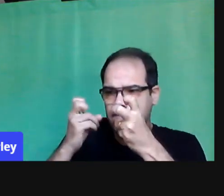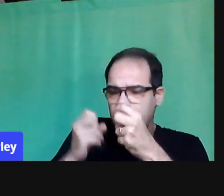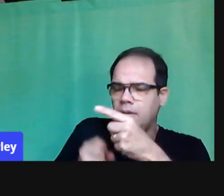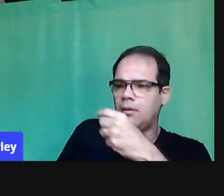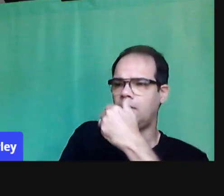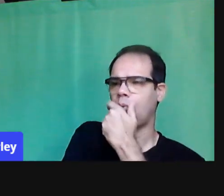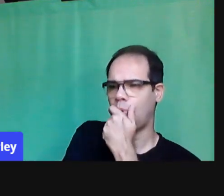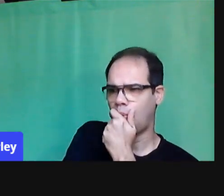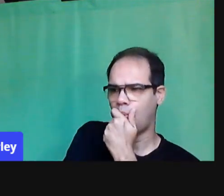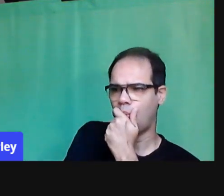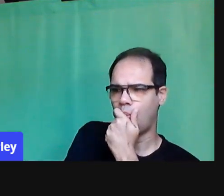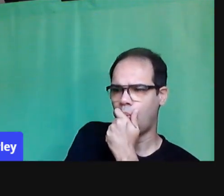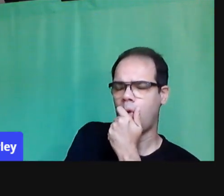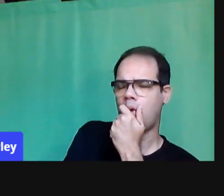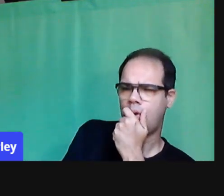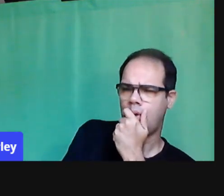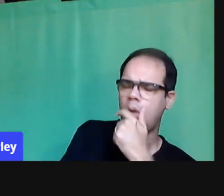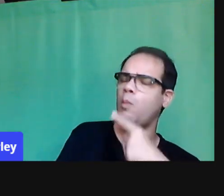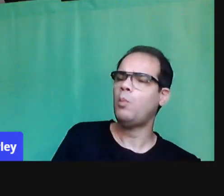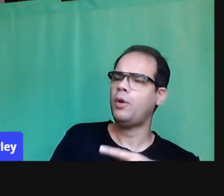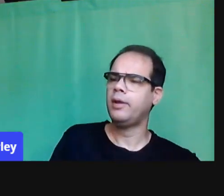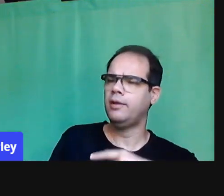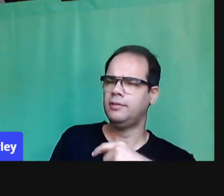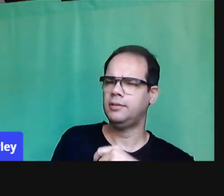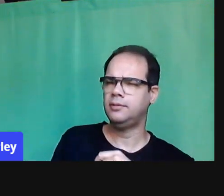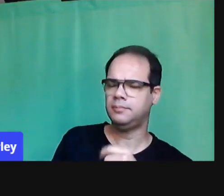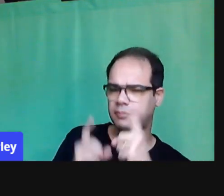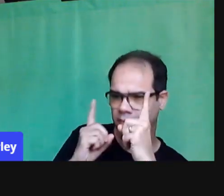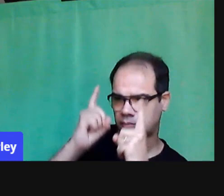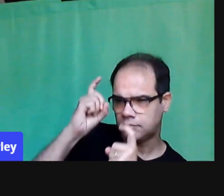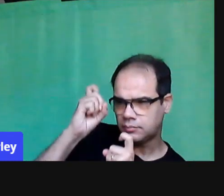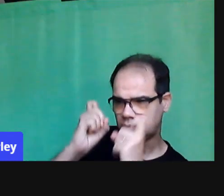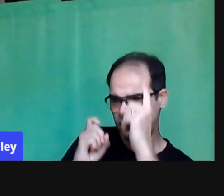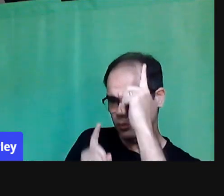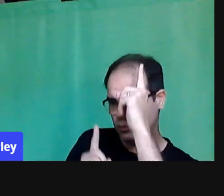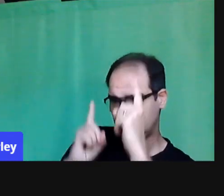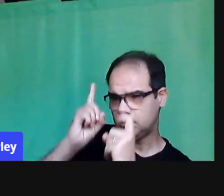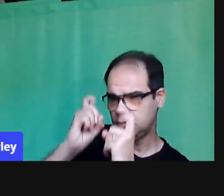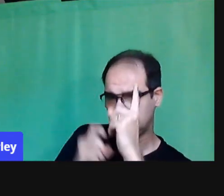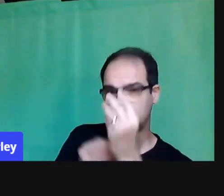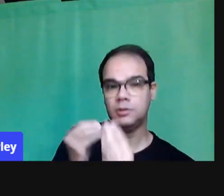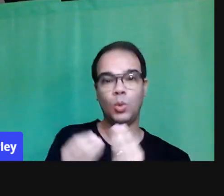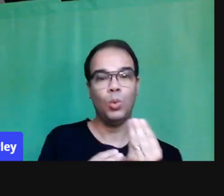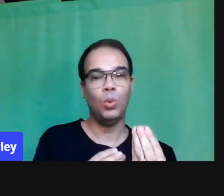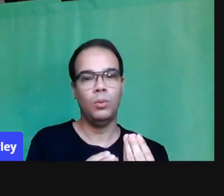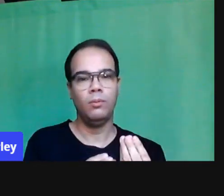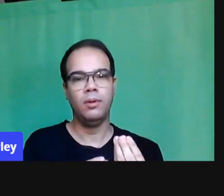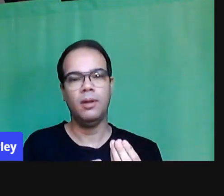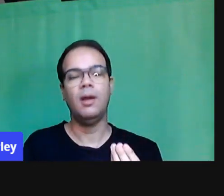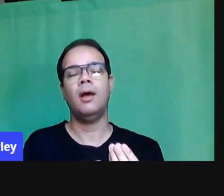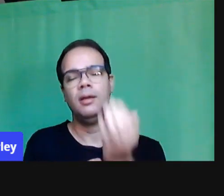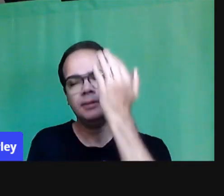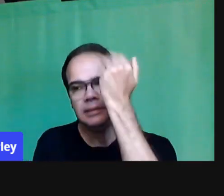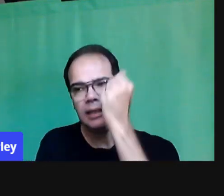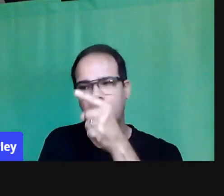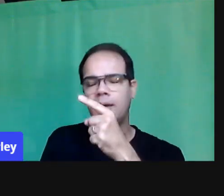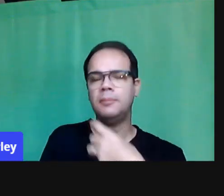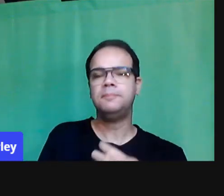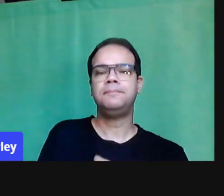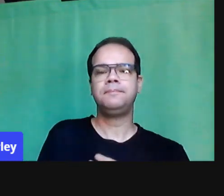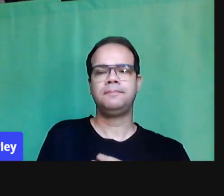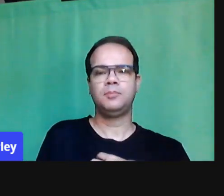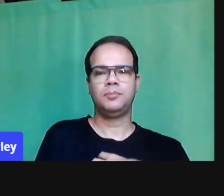testa enrugada, por que que enrugou? Por que se mexeu na cadeira? A gente começa a ver os movimentos dos nossos alunos no contexto de sala de aula,